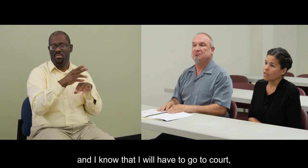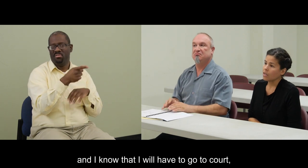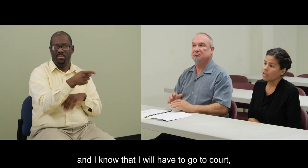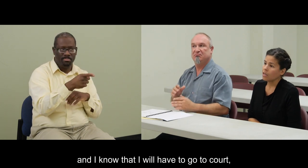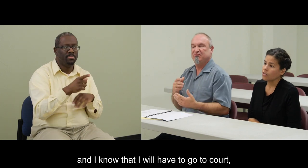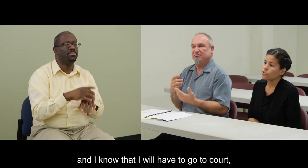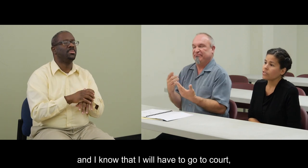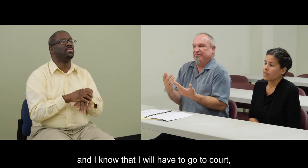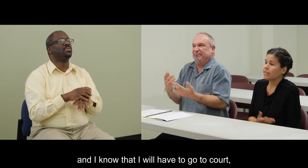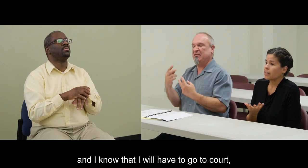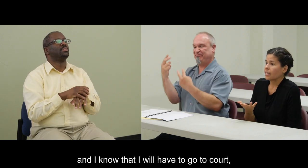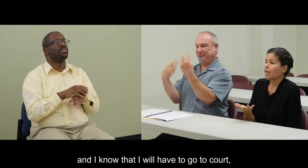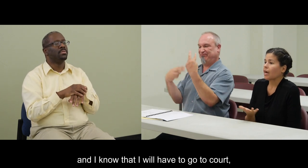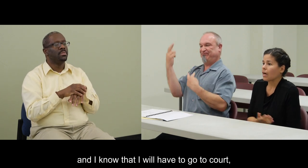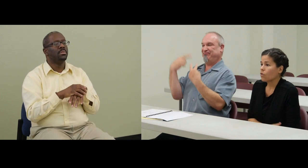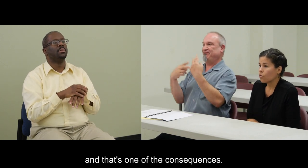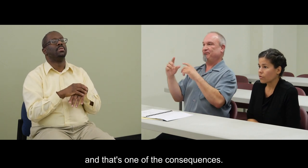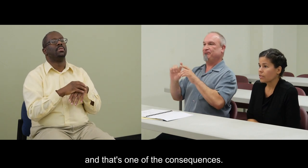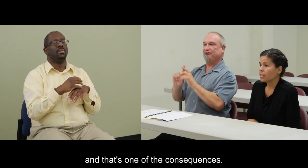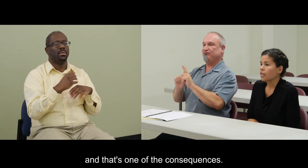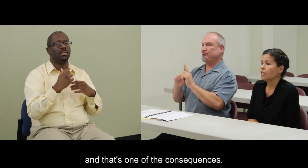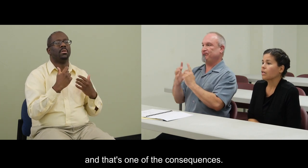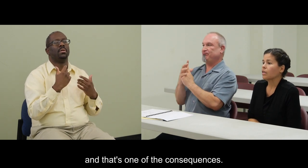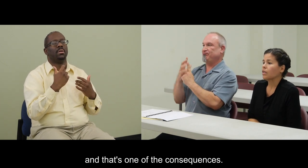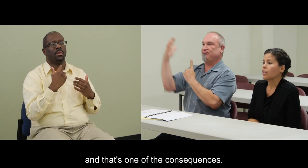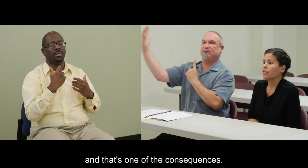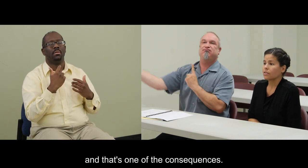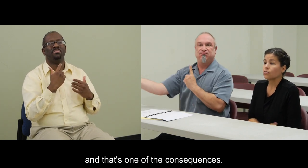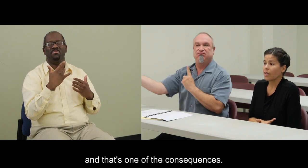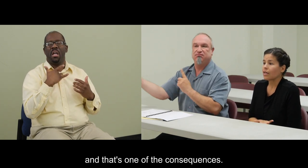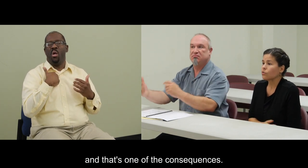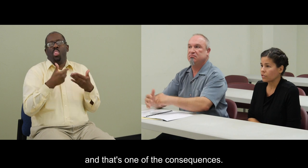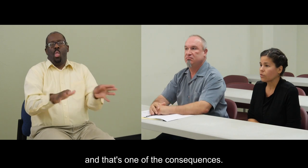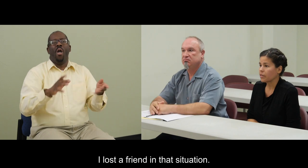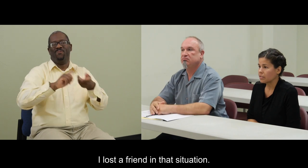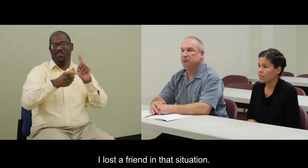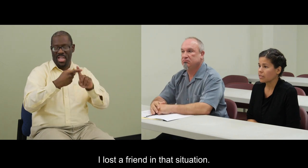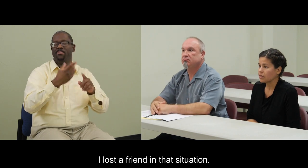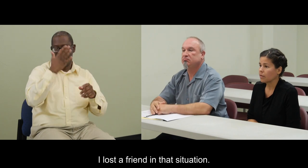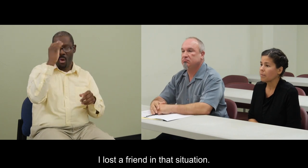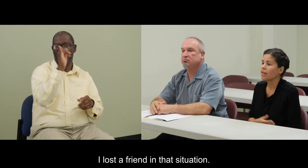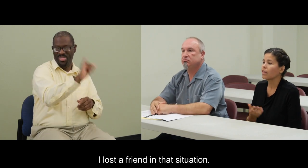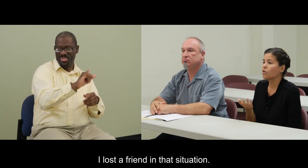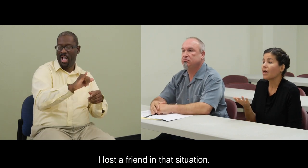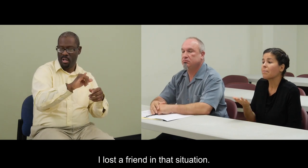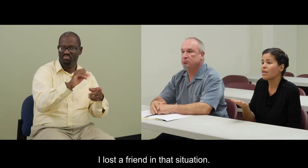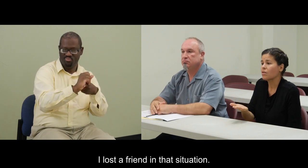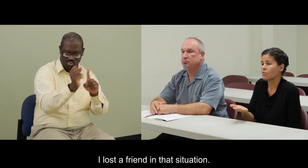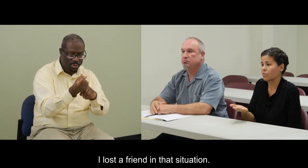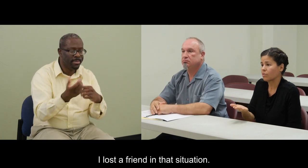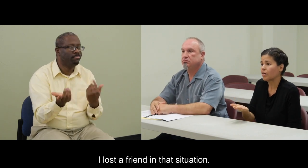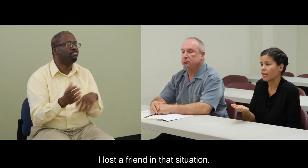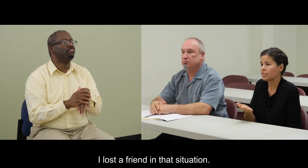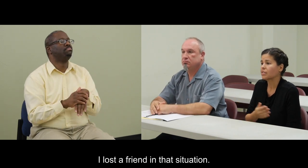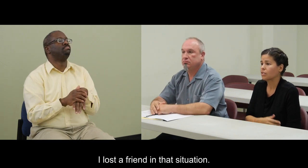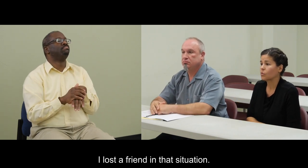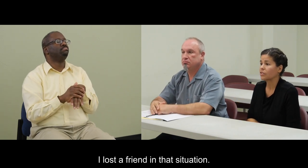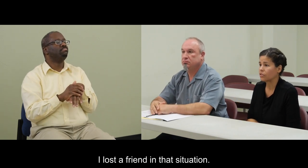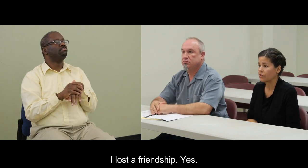Y yo sé que tendré que ir a la corte y esa es una de las consecuencias. Perdí un amigo en esa situación.